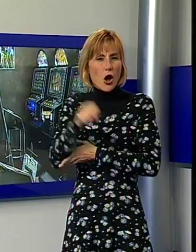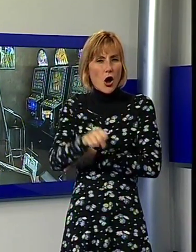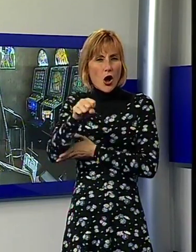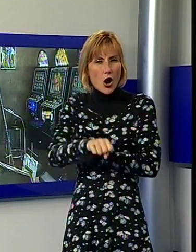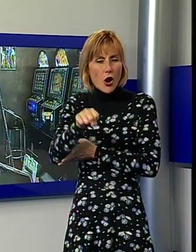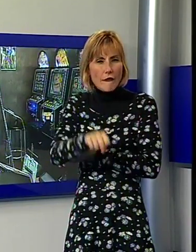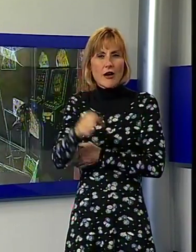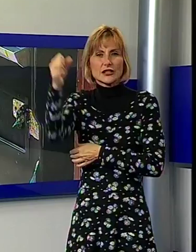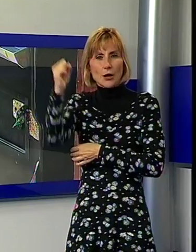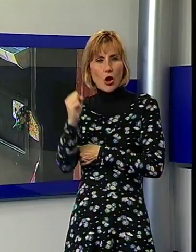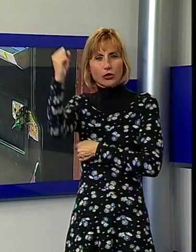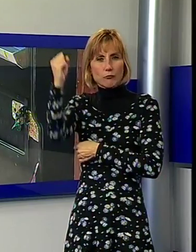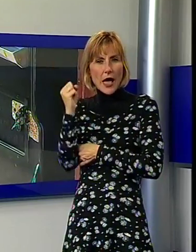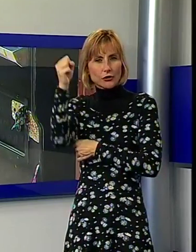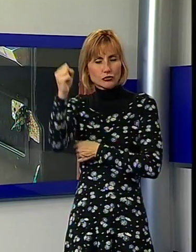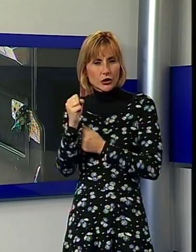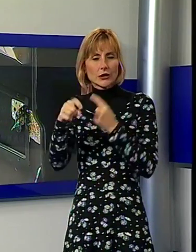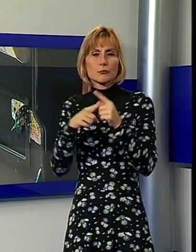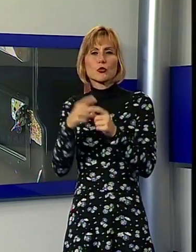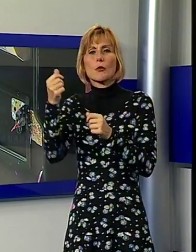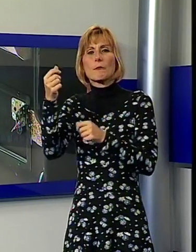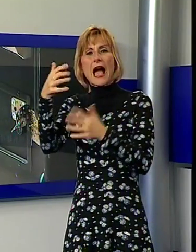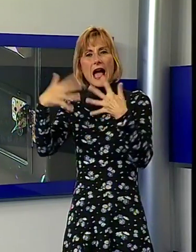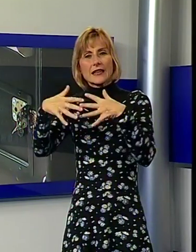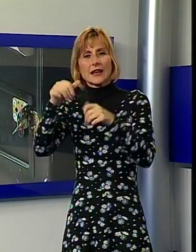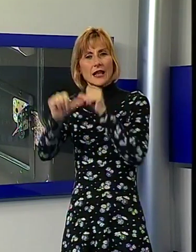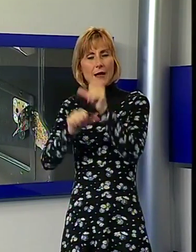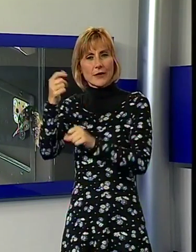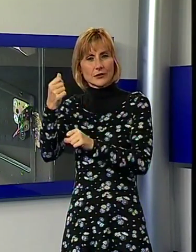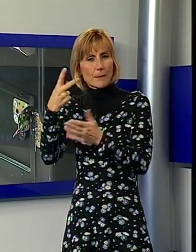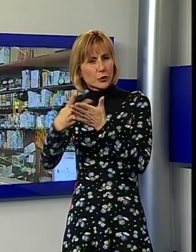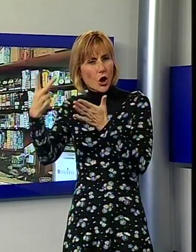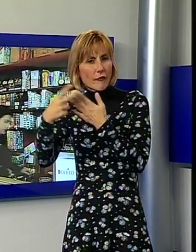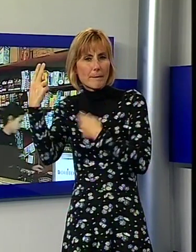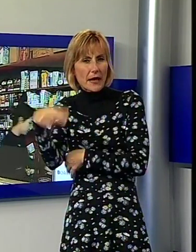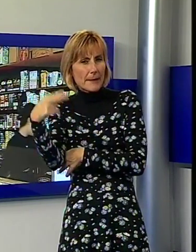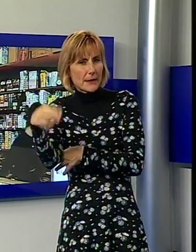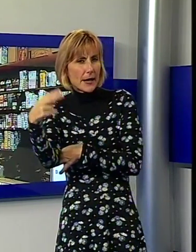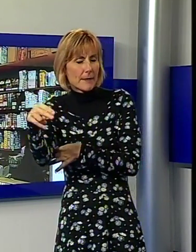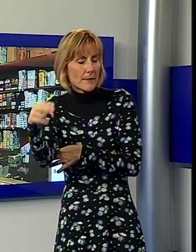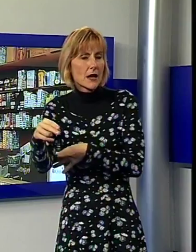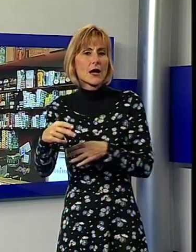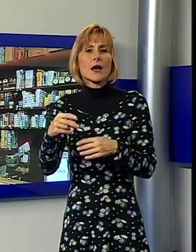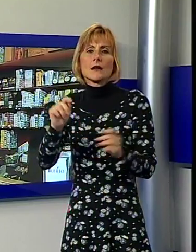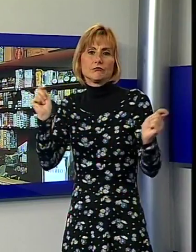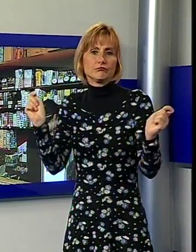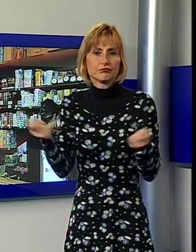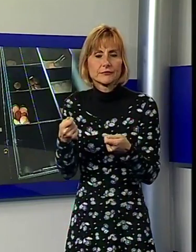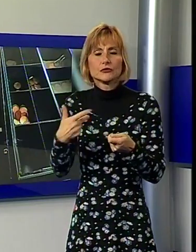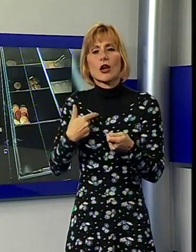slot machine e macchinette cambia soldi. Resta il fatto che al di là del bottino, che comprende anche il fondo cassa, i